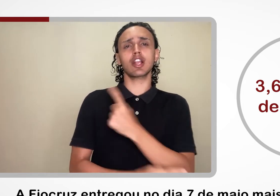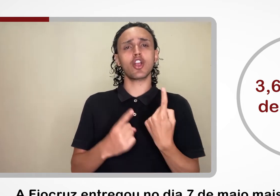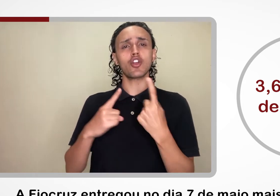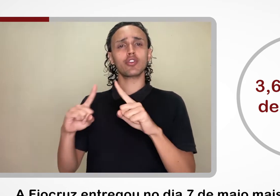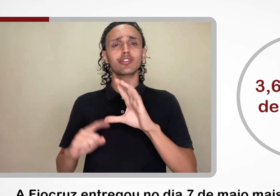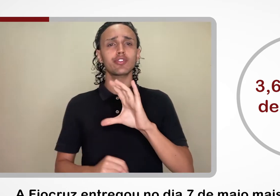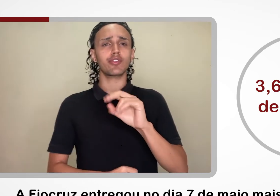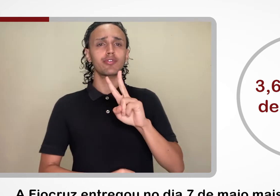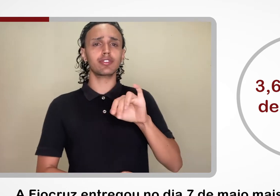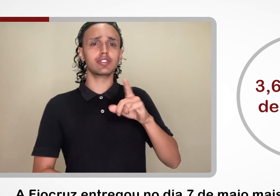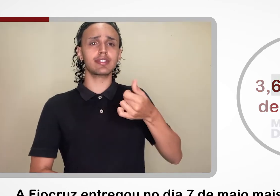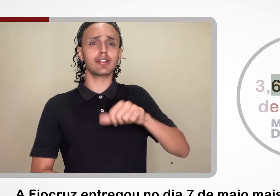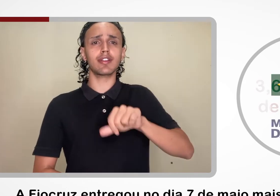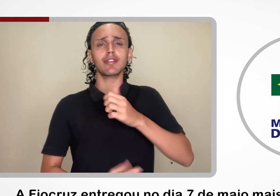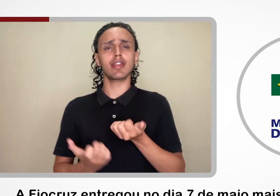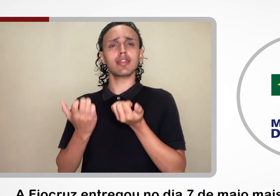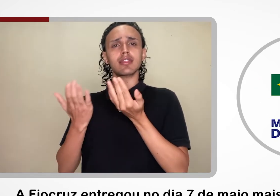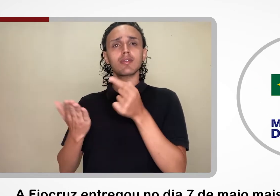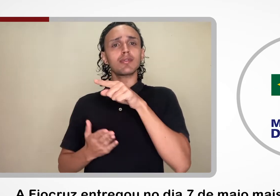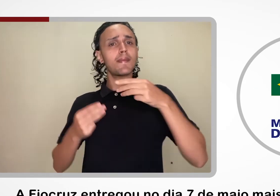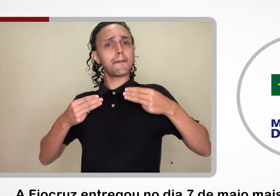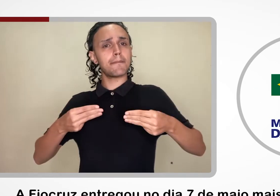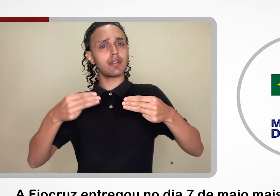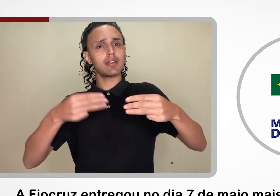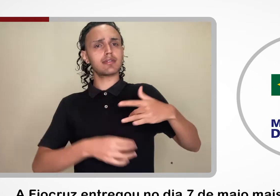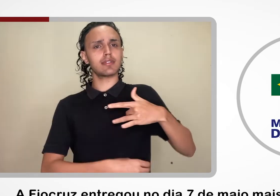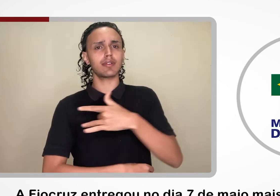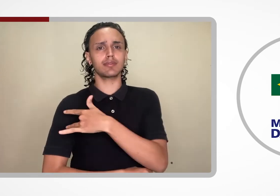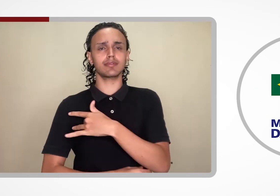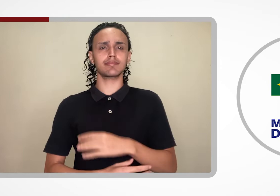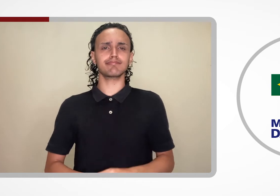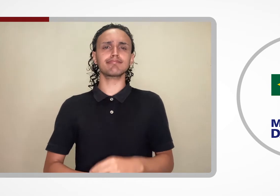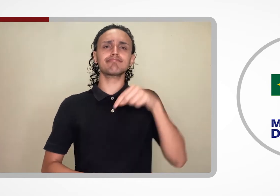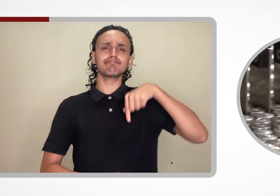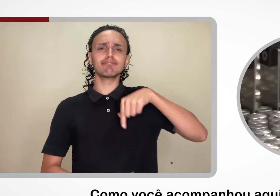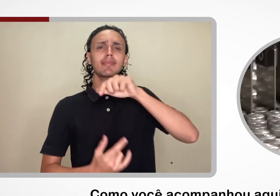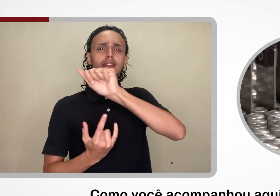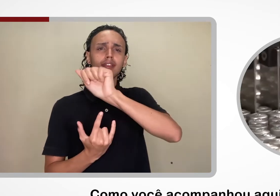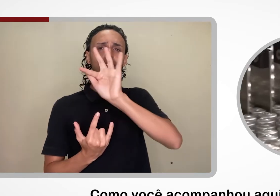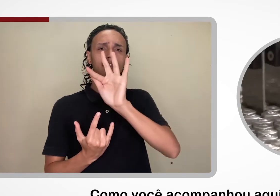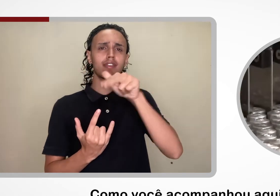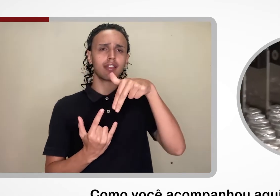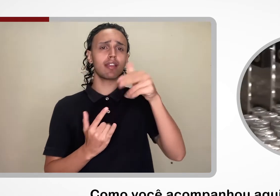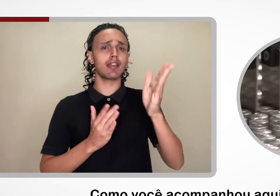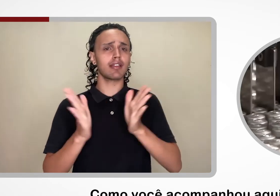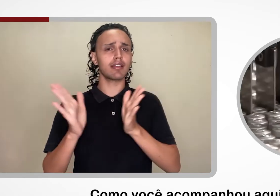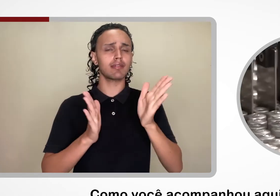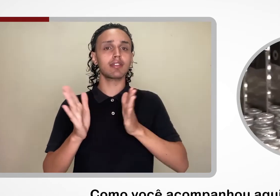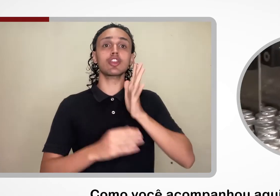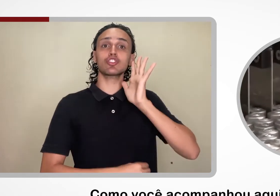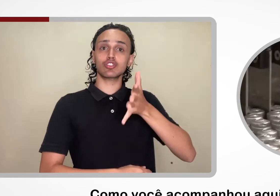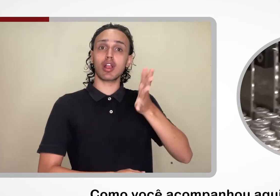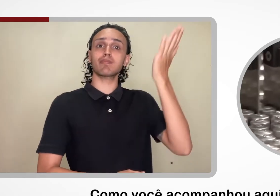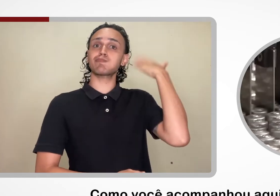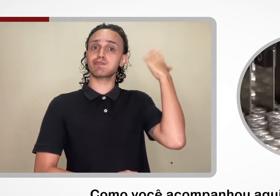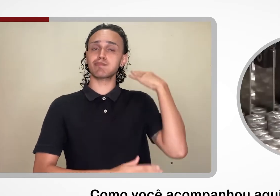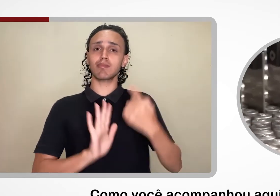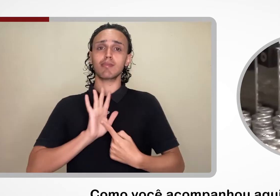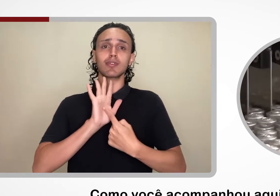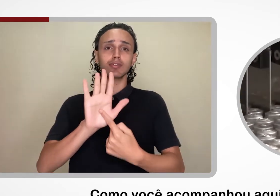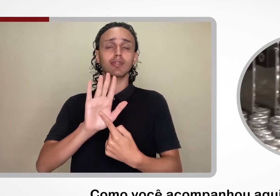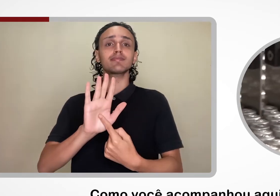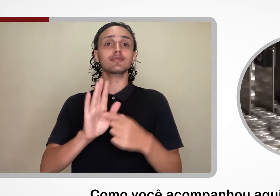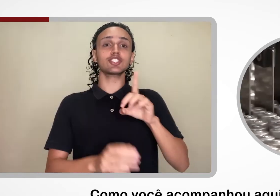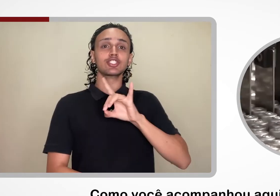vacina COVID-19 ao Ministério da Saúde. Como você acompanhou aqui no AFN